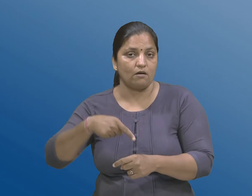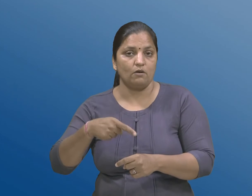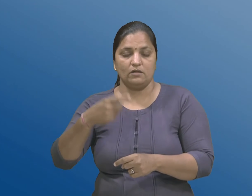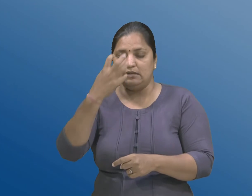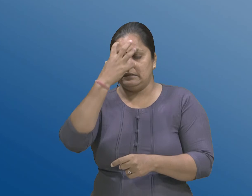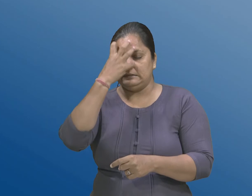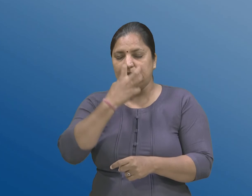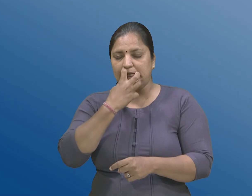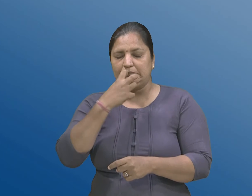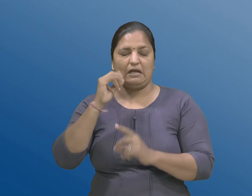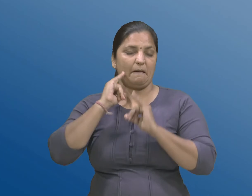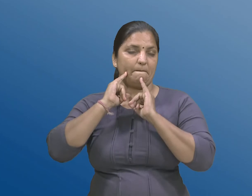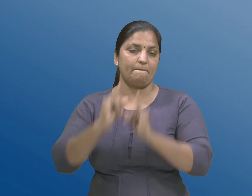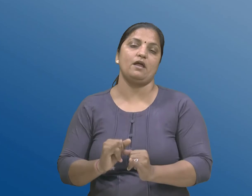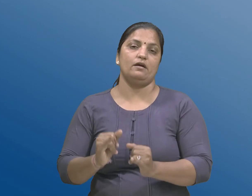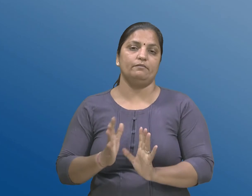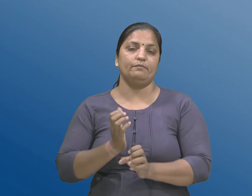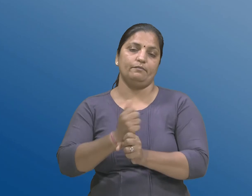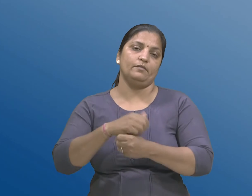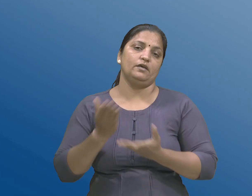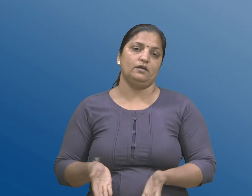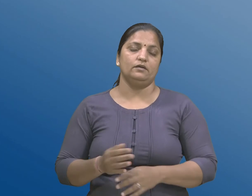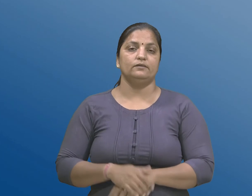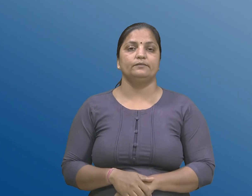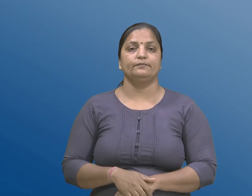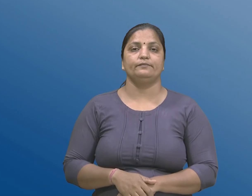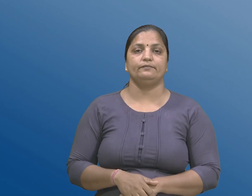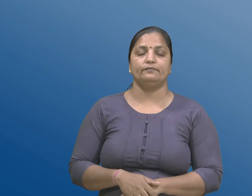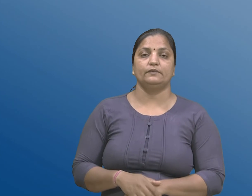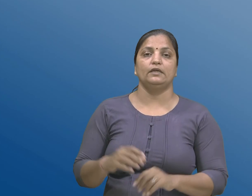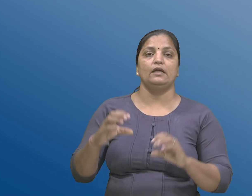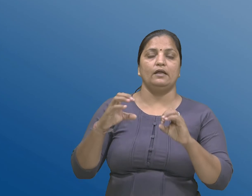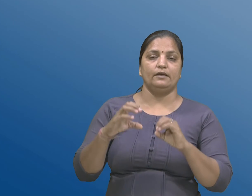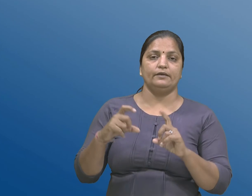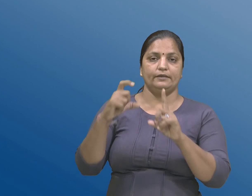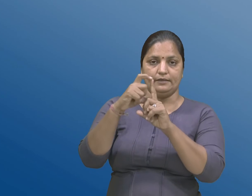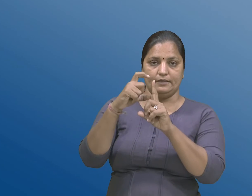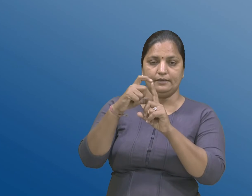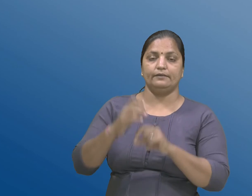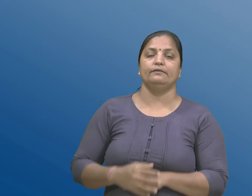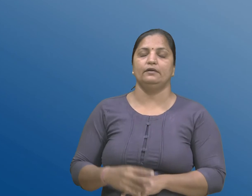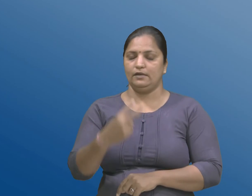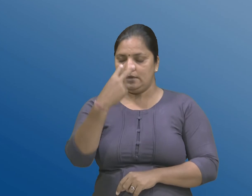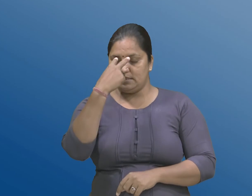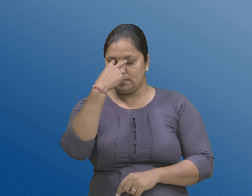छे। B. द्रष्टीनी खामी।